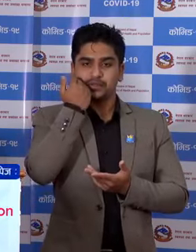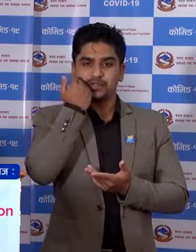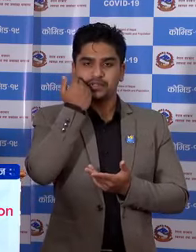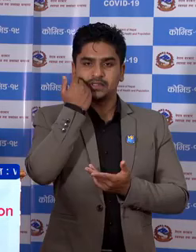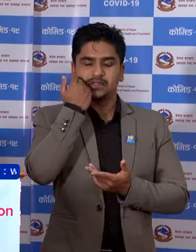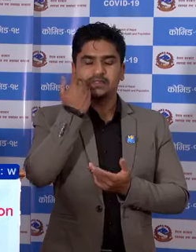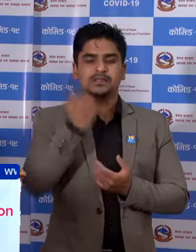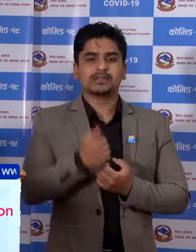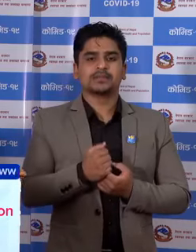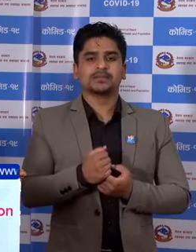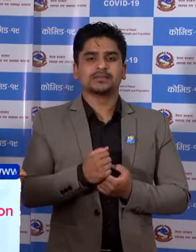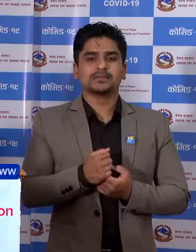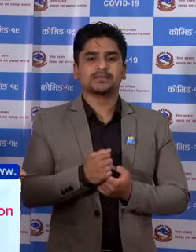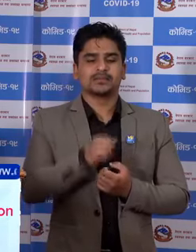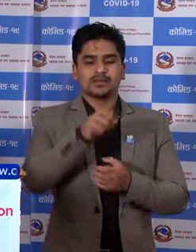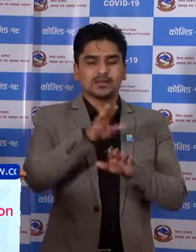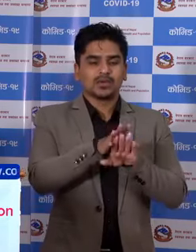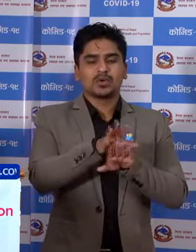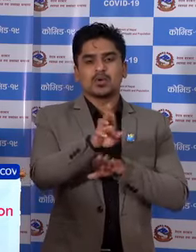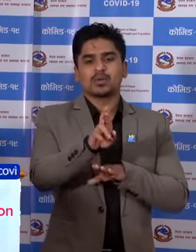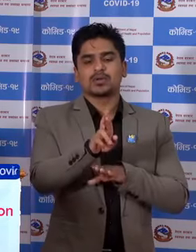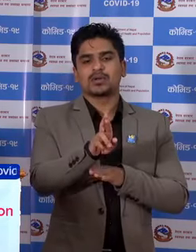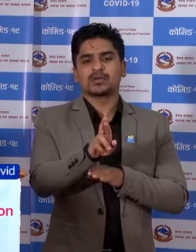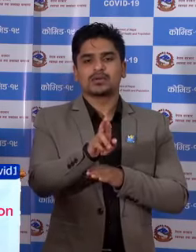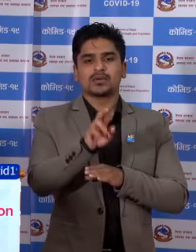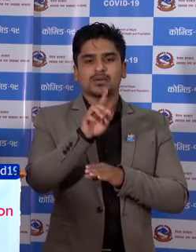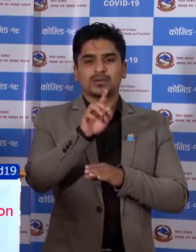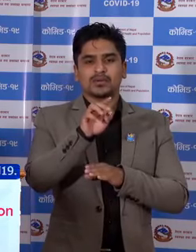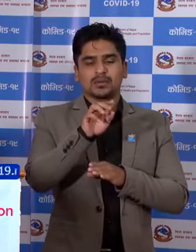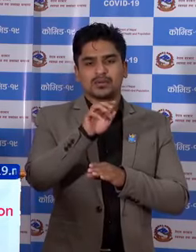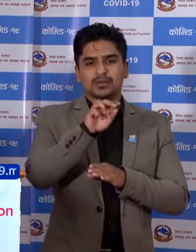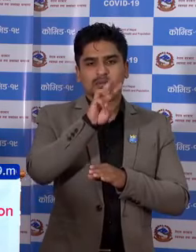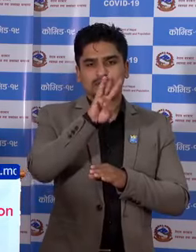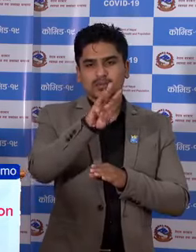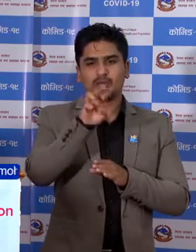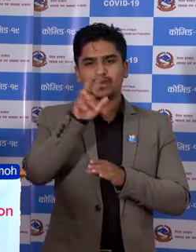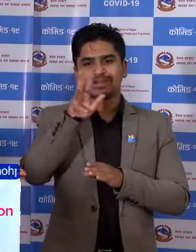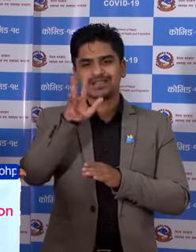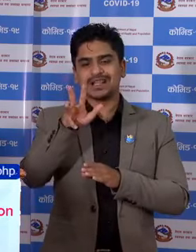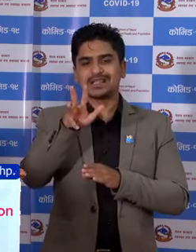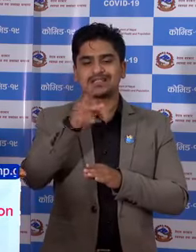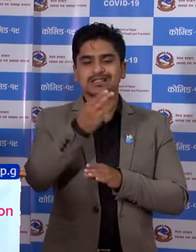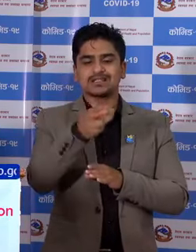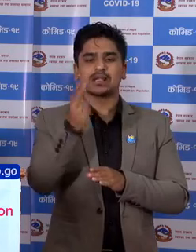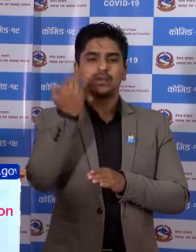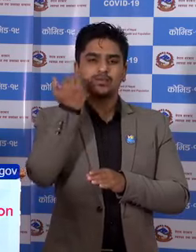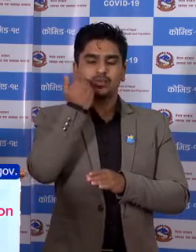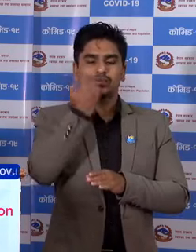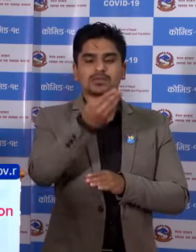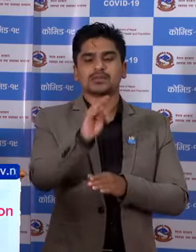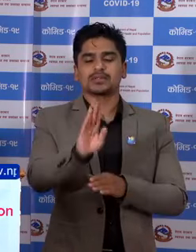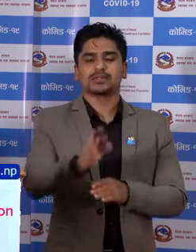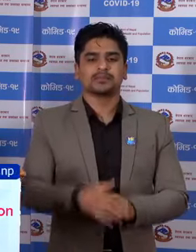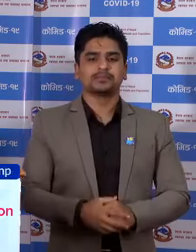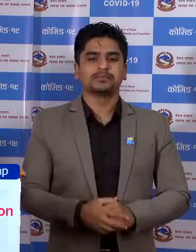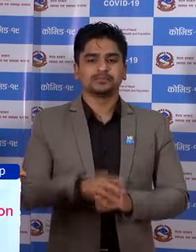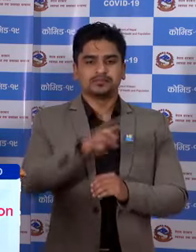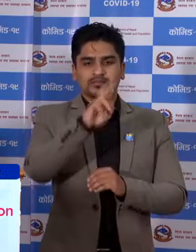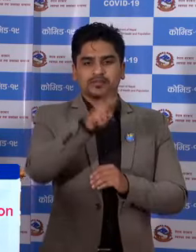रवतहट को 49 जना पूरुष उनुँचा